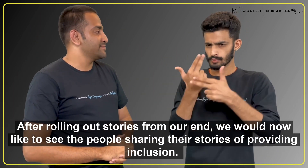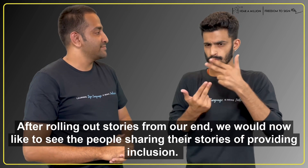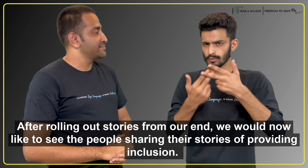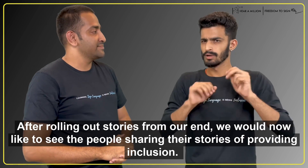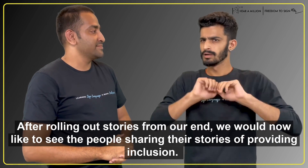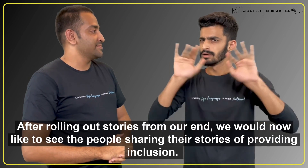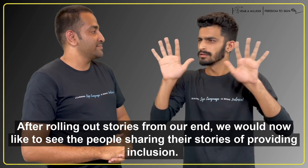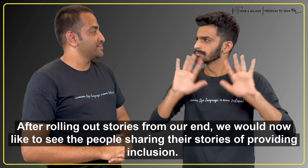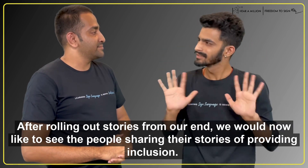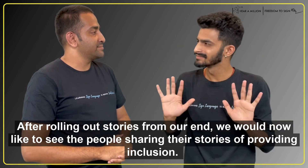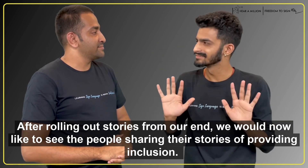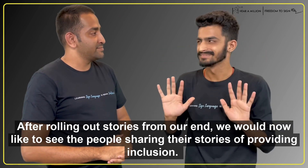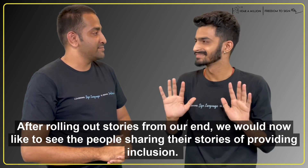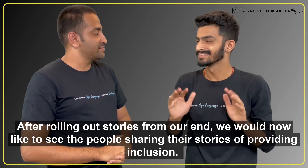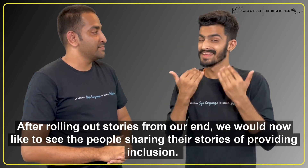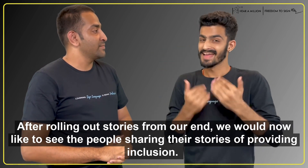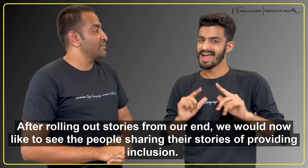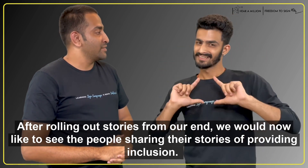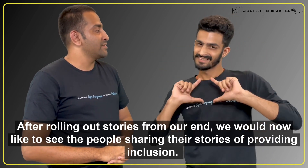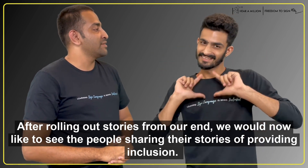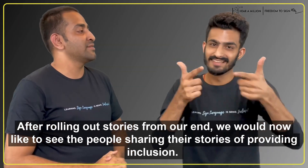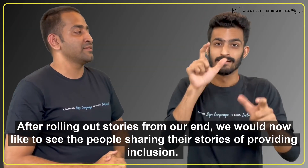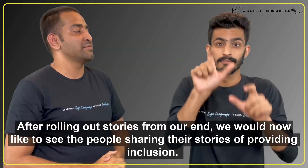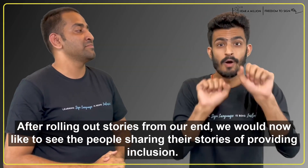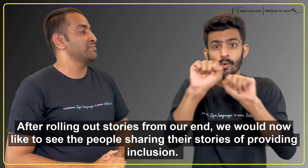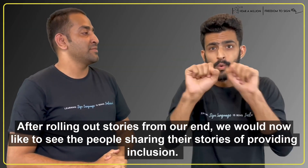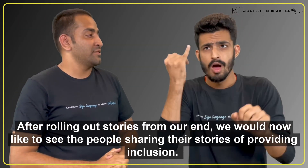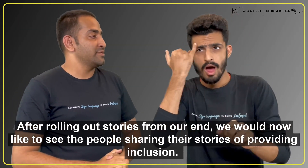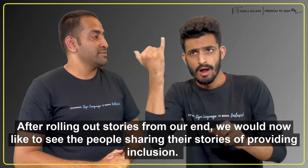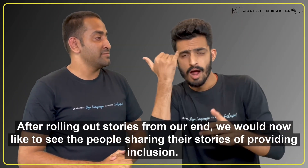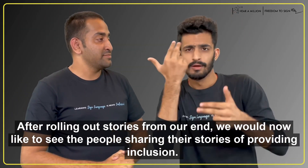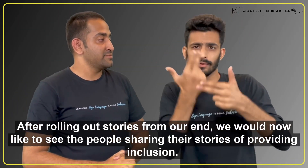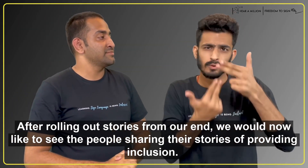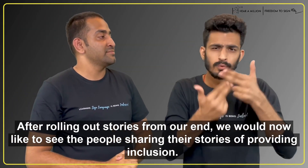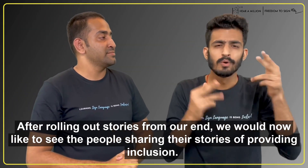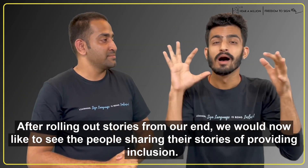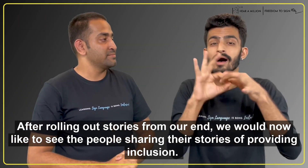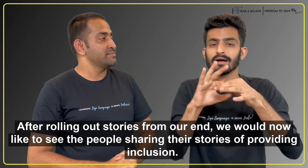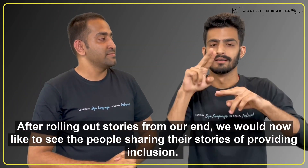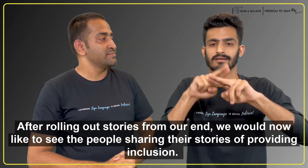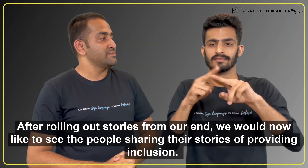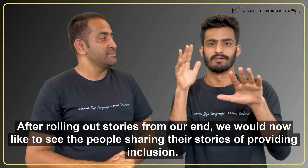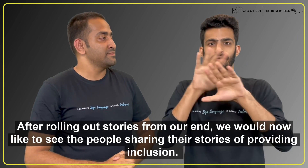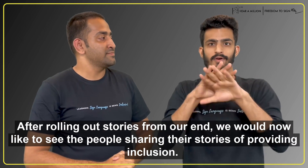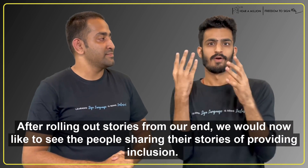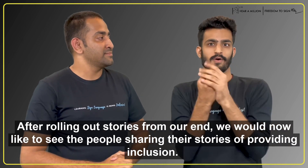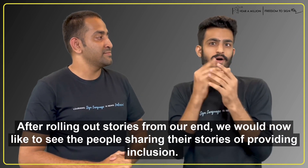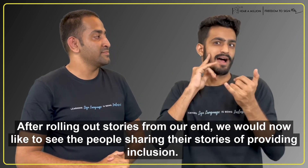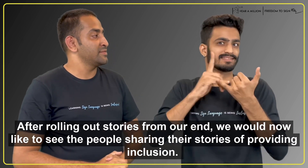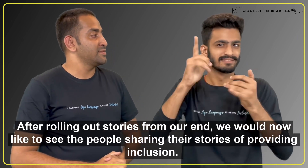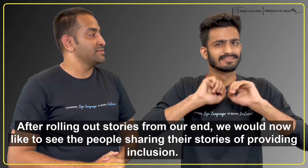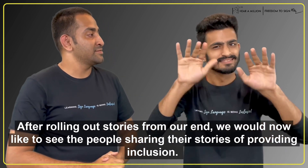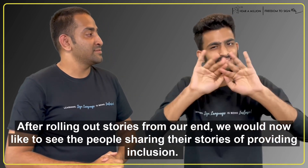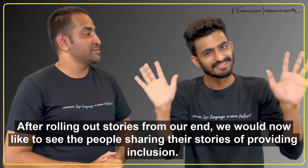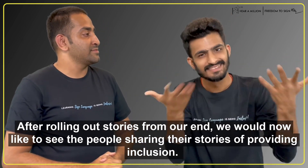हमारी कुछ कहानिया डालने के बाद, अब हम चाहते हैं कि आप सब भी अपनी इंक्लूजिन प्रदान करने वाली कहानिया शेयर करें